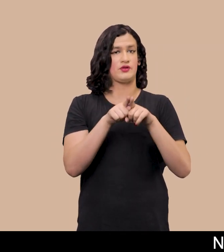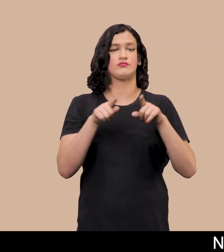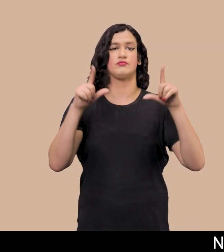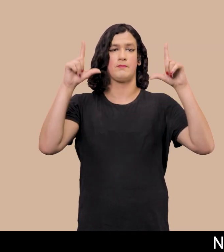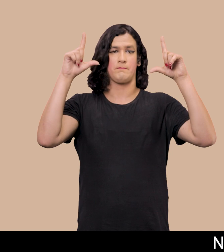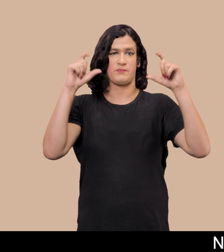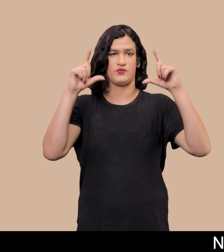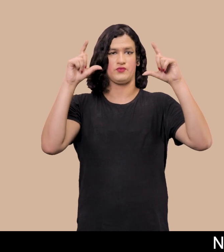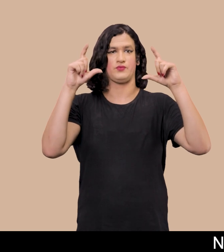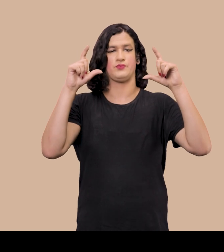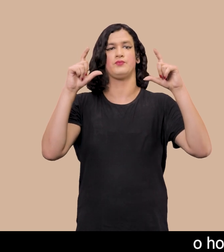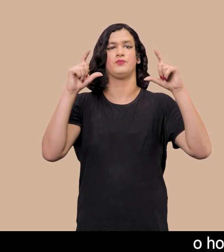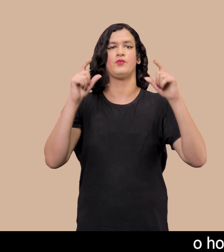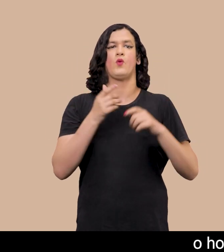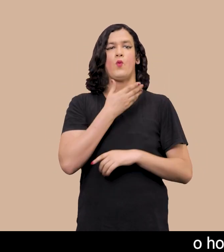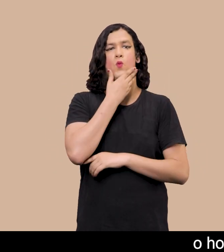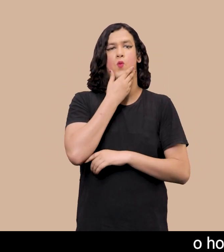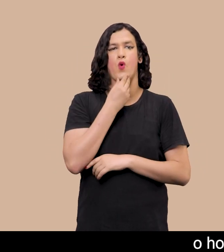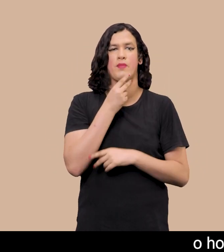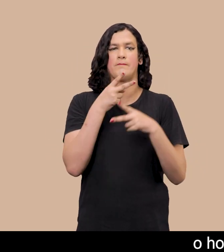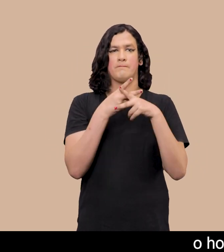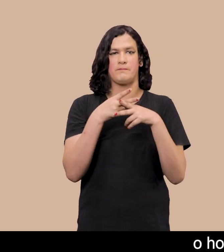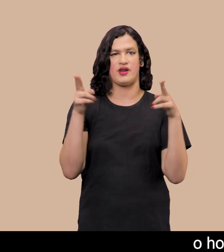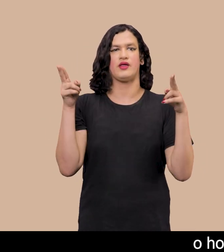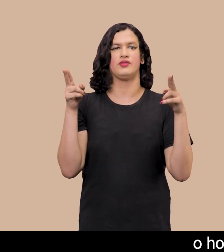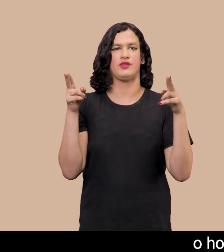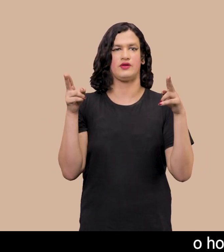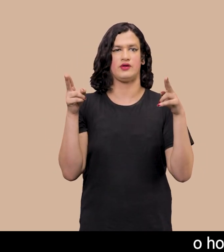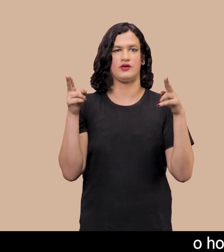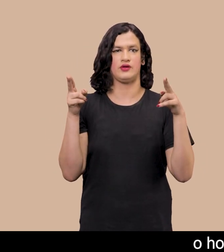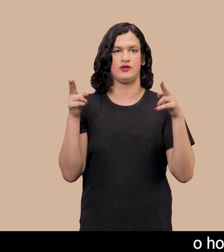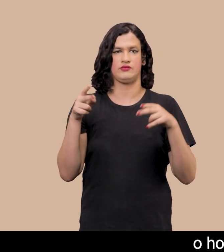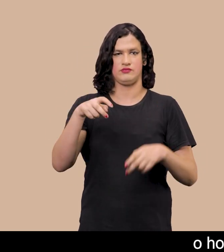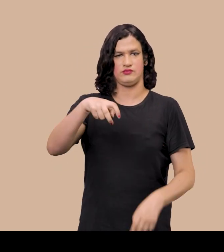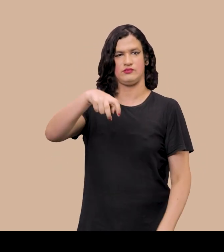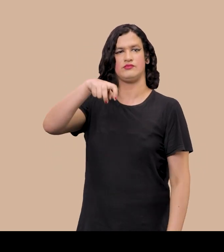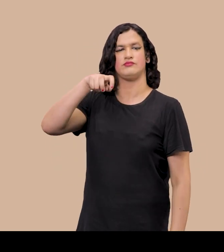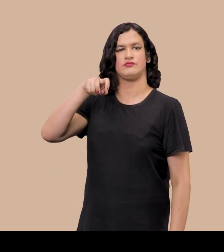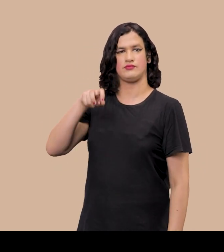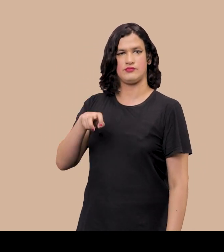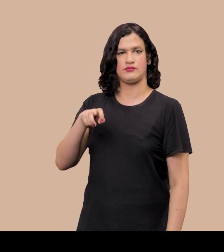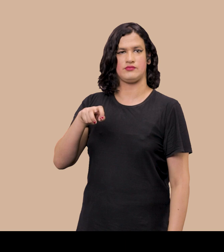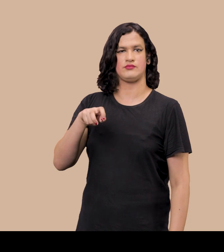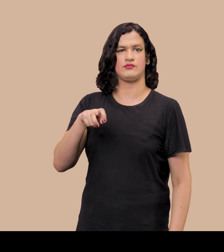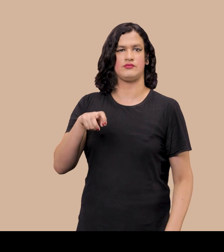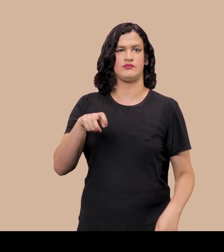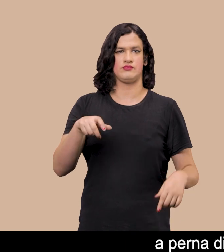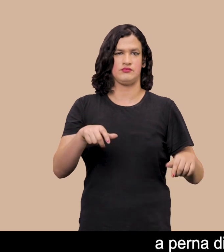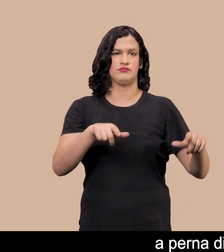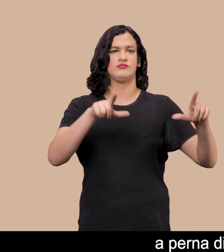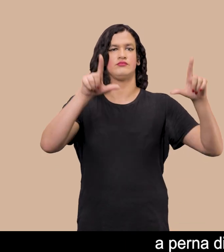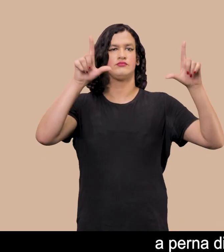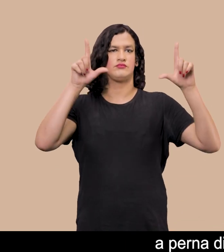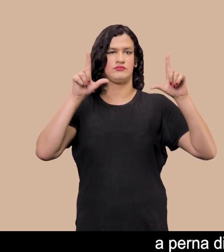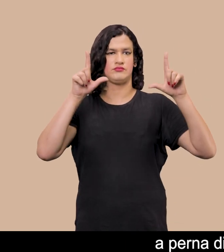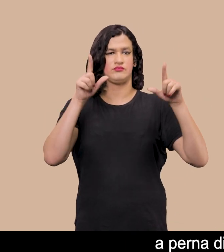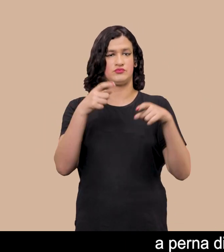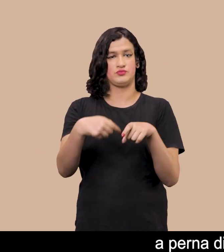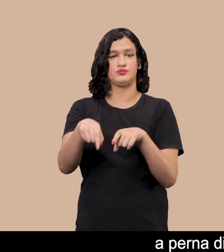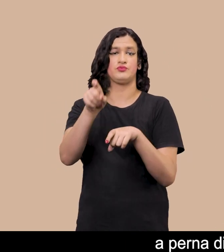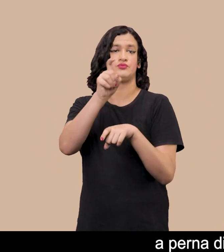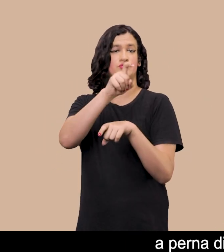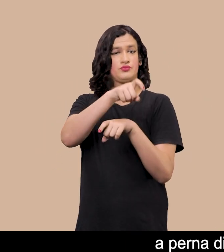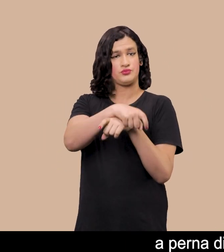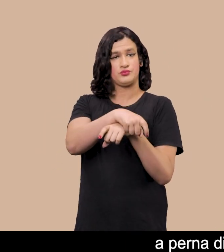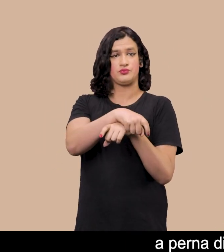também captada de cima para baixo Um homem nu está sentado na borda inferior esquerda Sobre um quadro, a perna direita esticada